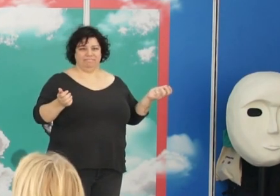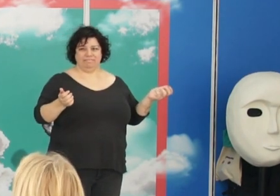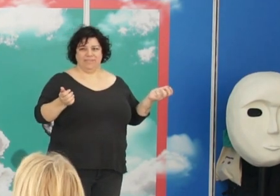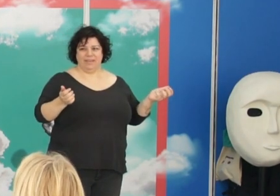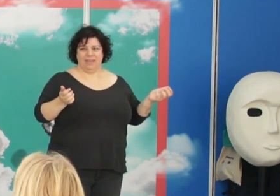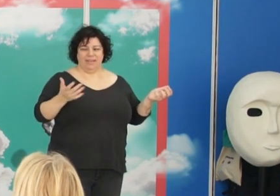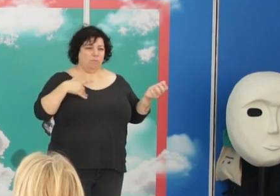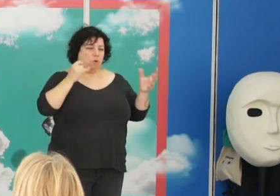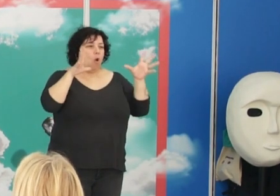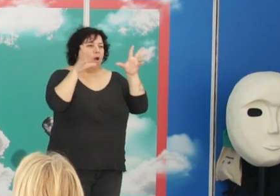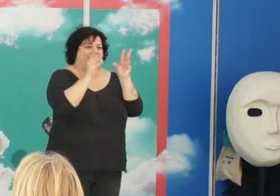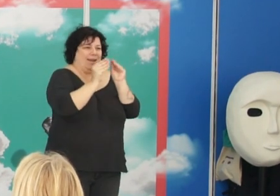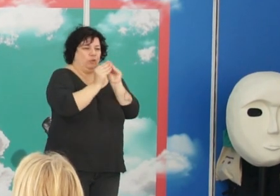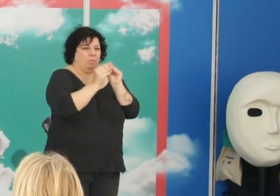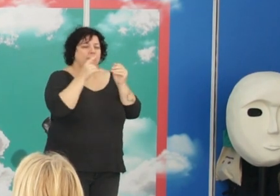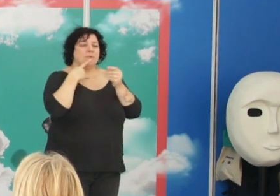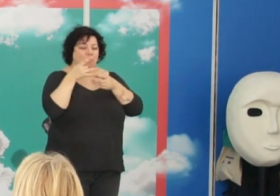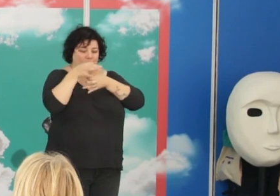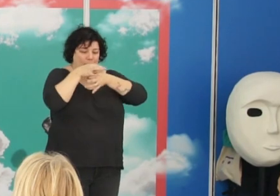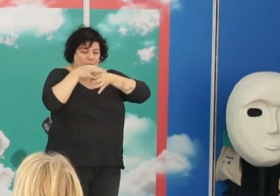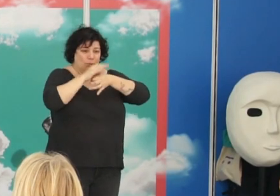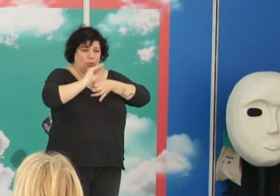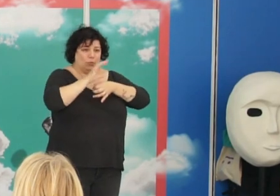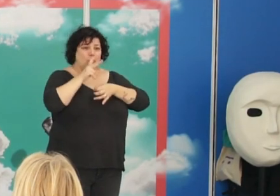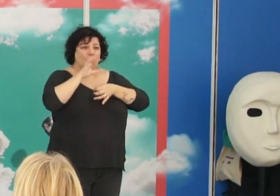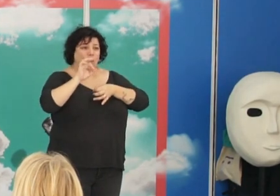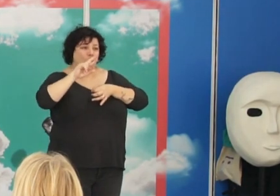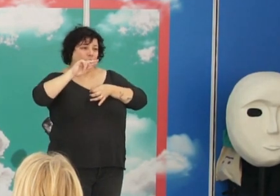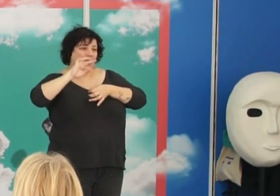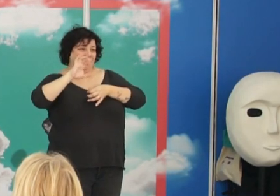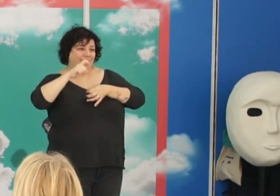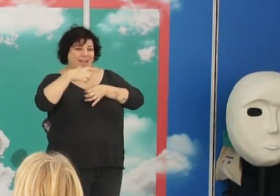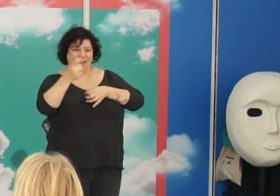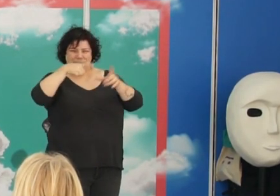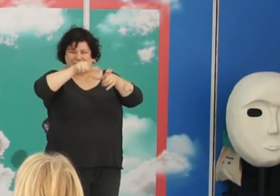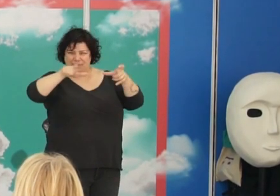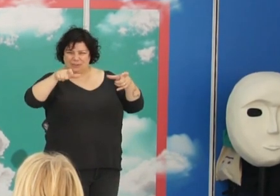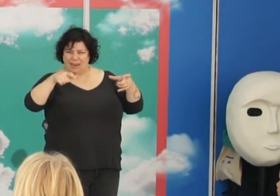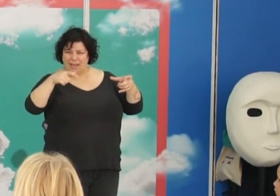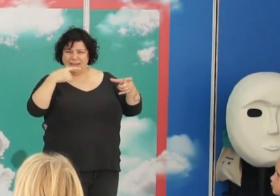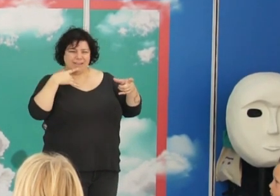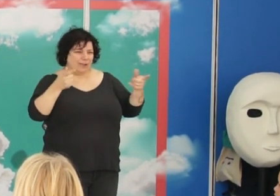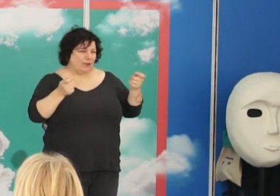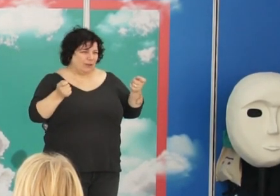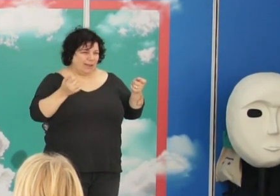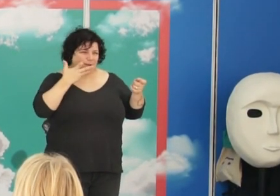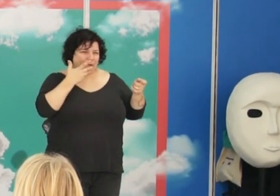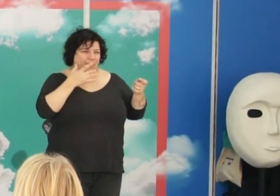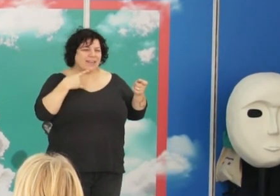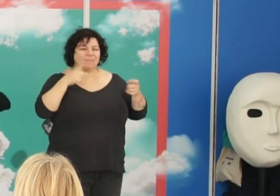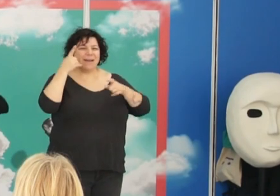bueno, pues he traído un resumen, ¿no? Las células de Ortega, no sé el público que hablo, hasta qué punto estáis controlando, si sois de